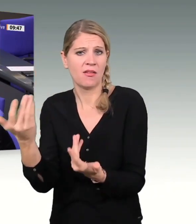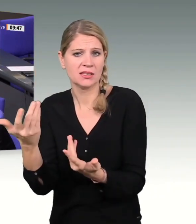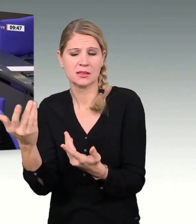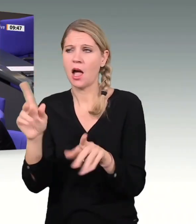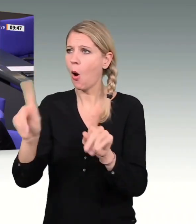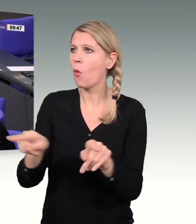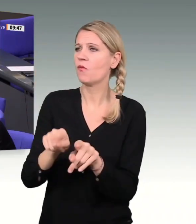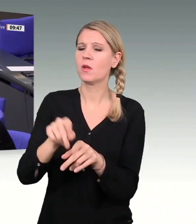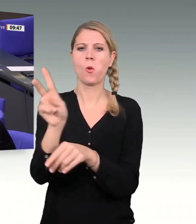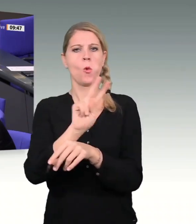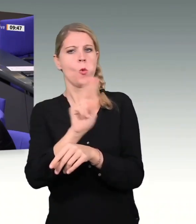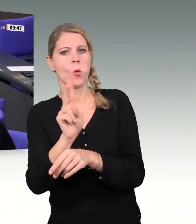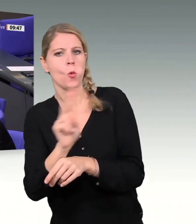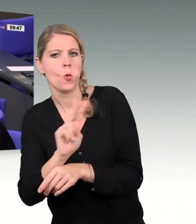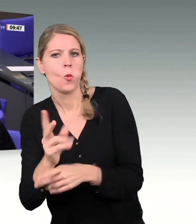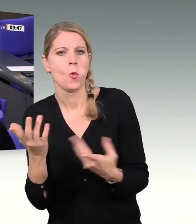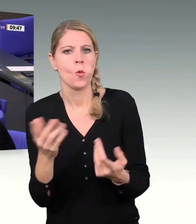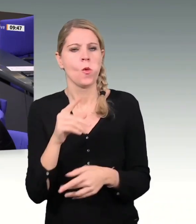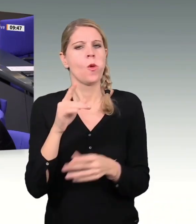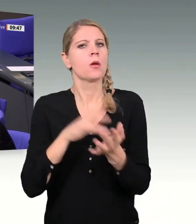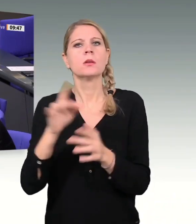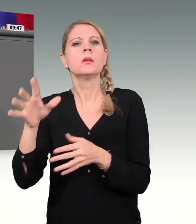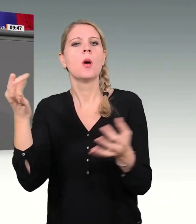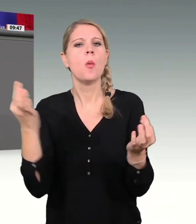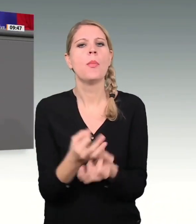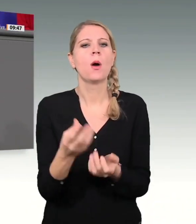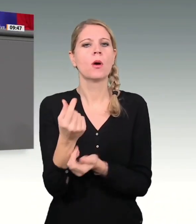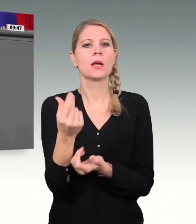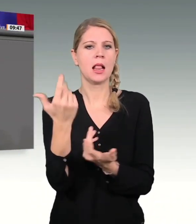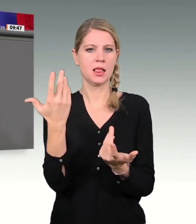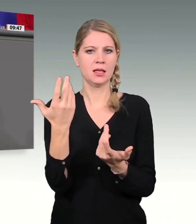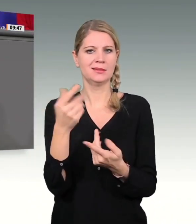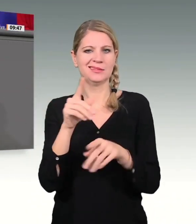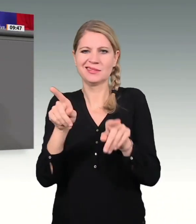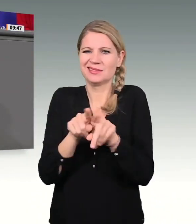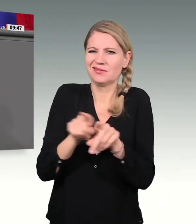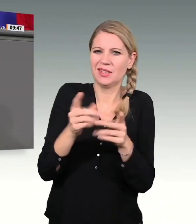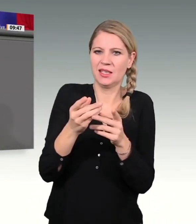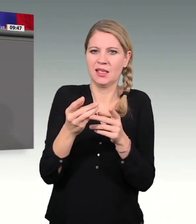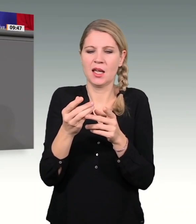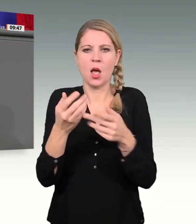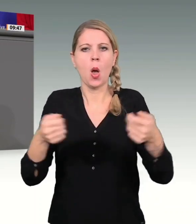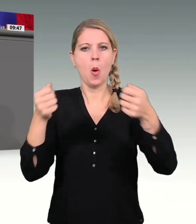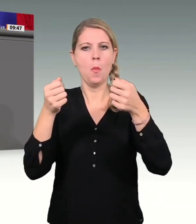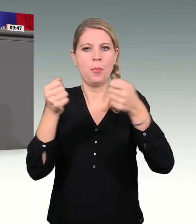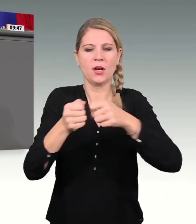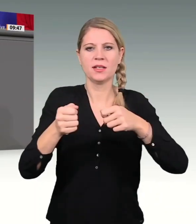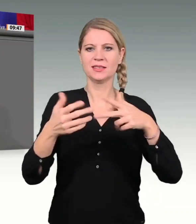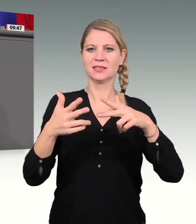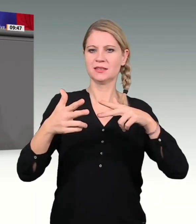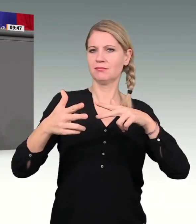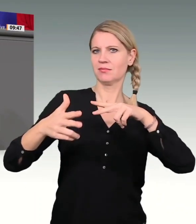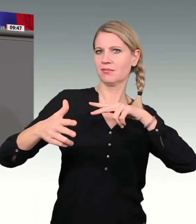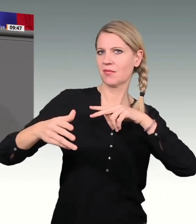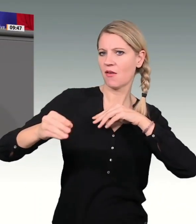erhöhen. Sie verhalten sich nicht wie ein Bundesfinanzminister, Sie verhalten sich wie ein Vermögensverwalter der Superreichen. Und da kann ich nur sagen, die